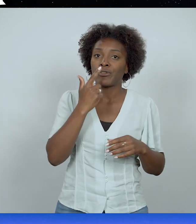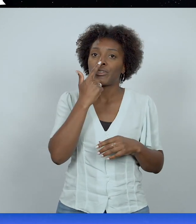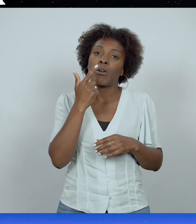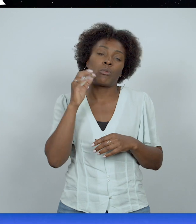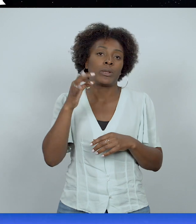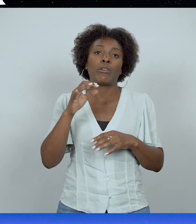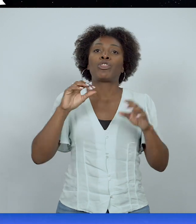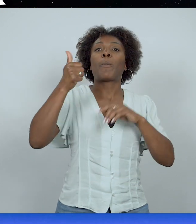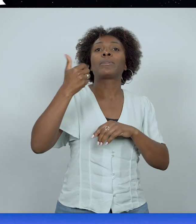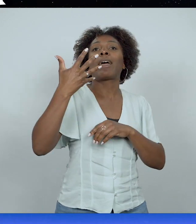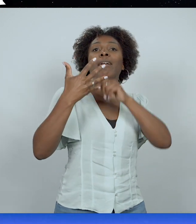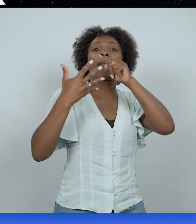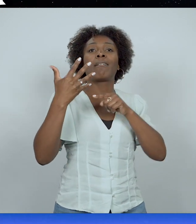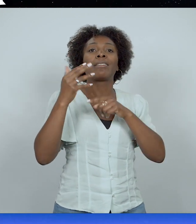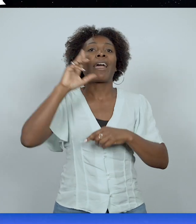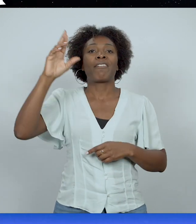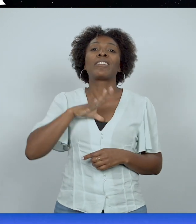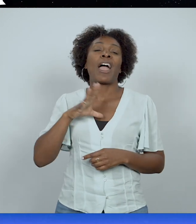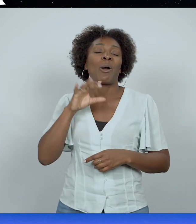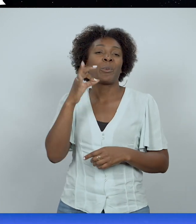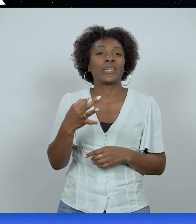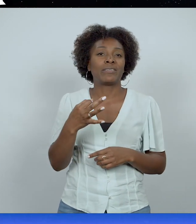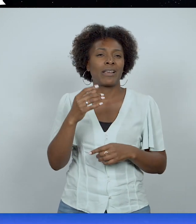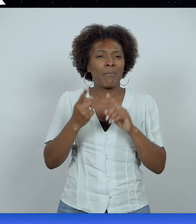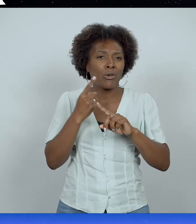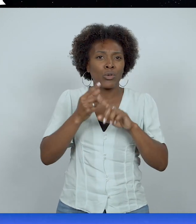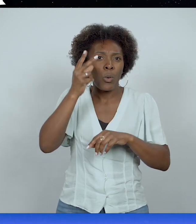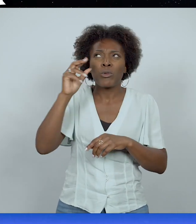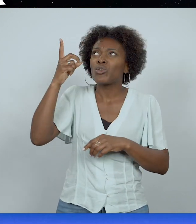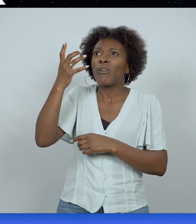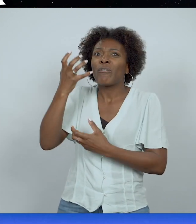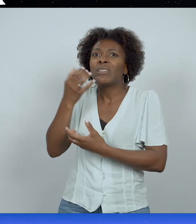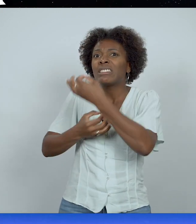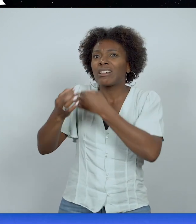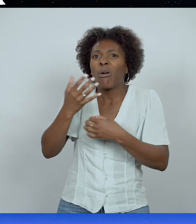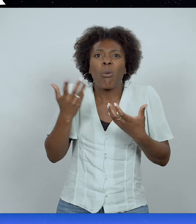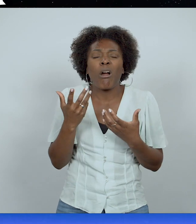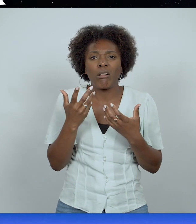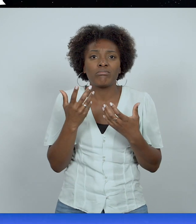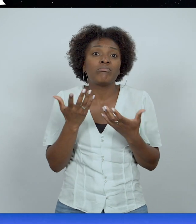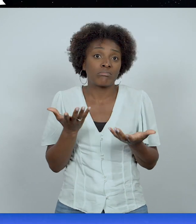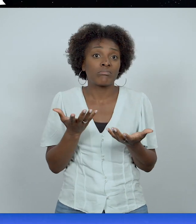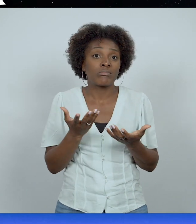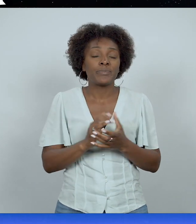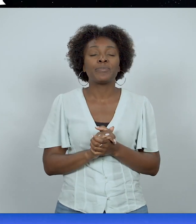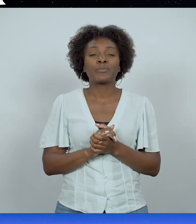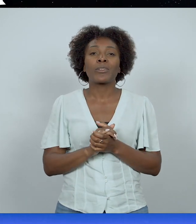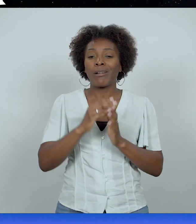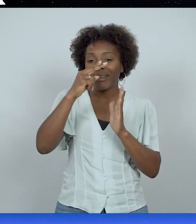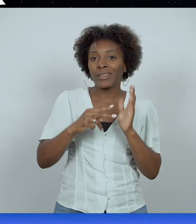5 des rêves. Et je crois qu'il est important de comprendre, du coup, ce que Dieu veut nous dire à travers ce type de rêve-là. Et dans ce sens, j'aimerais lire un passage des